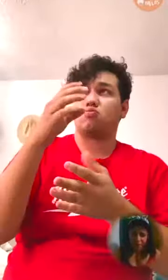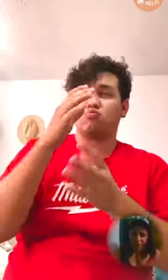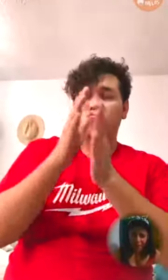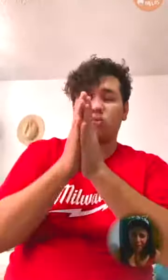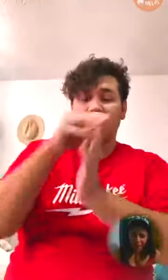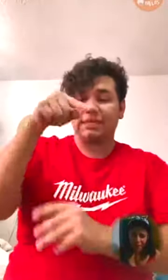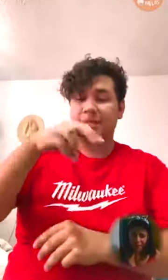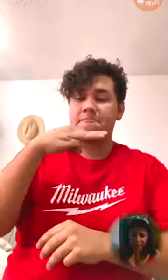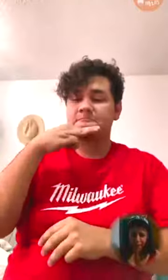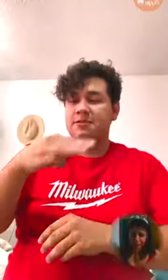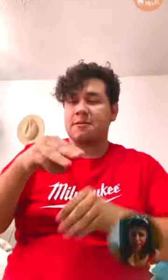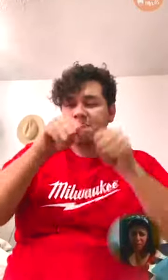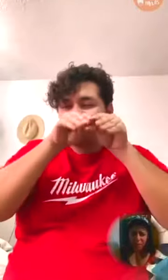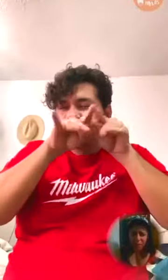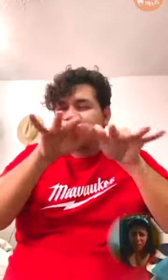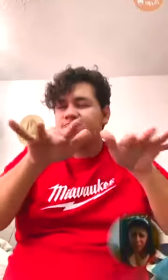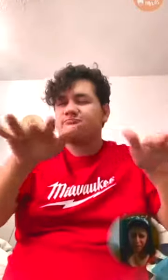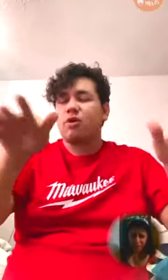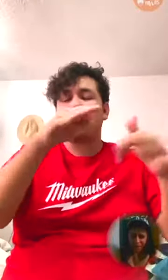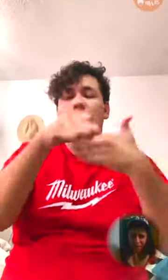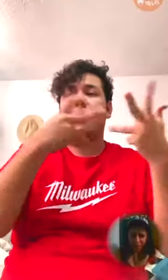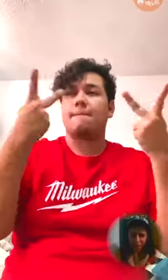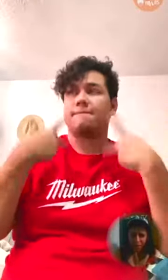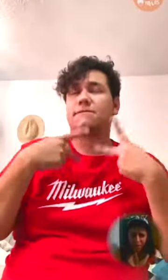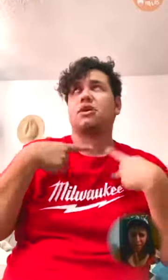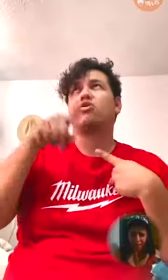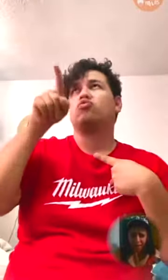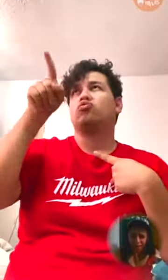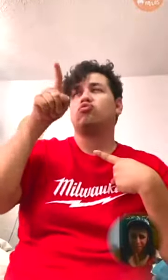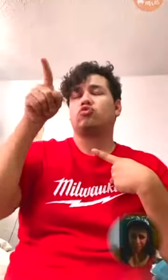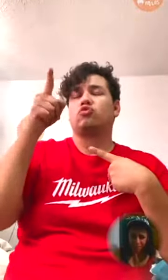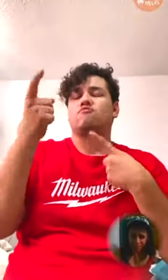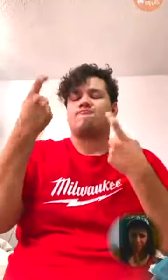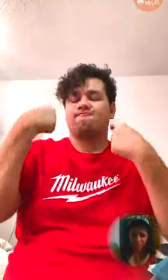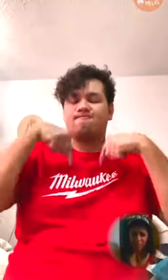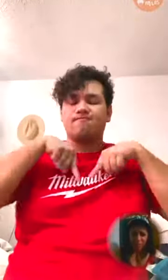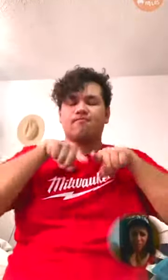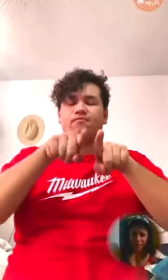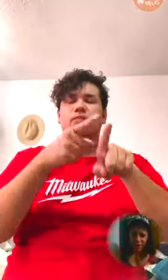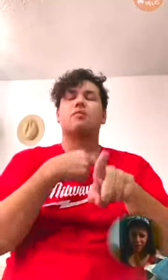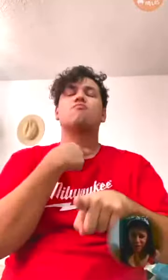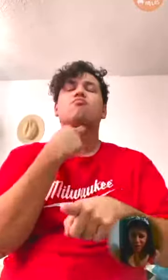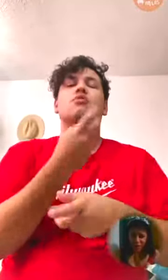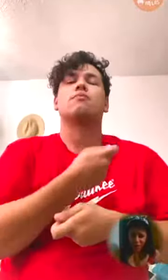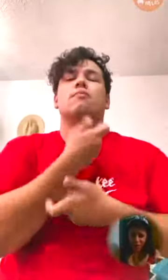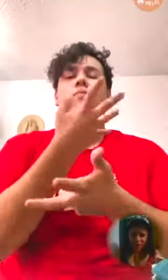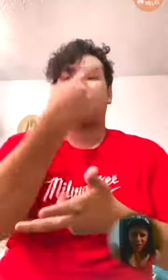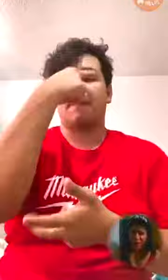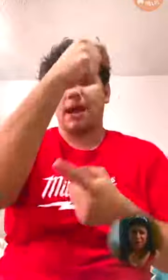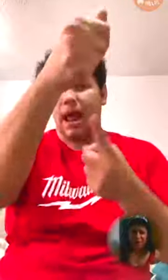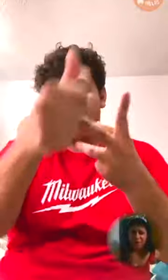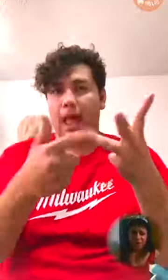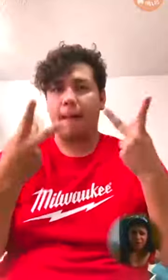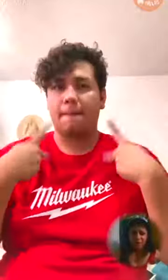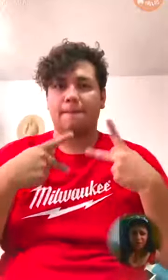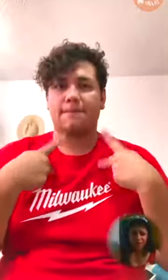mensaje, Señor, sea llevado a las personas por medio de ti. Que sigas tú hablando, Señor, a cada una de las personas que han de